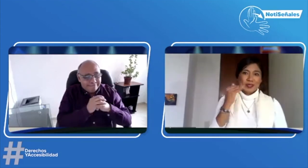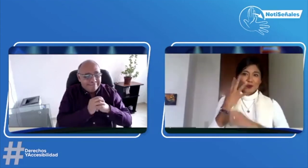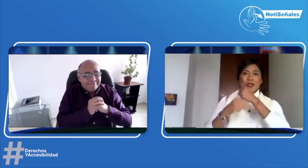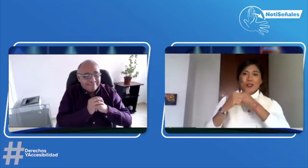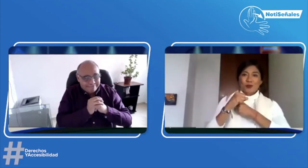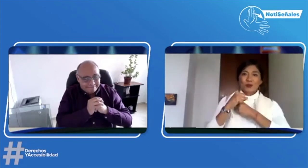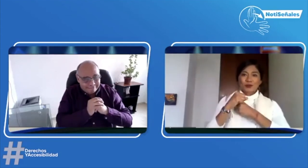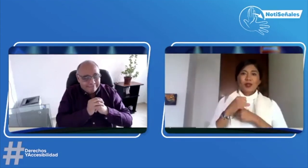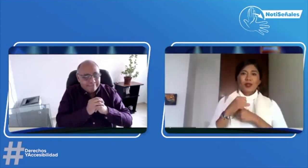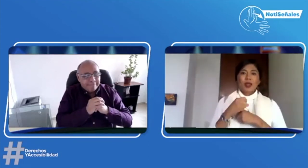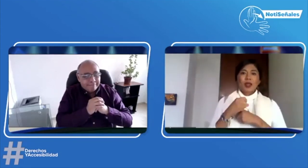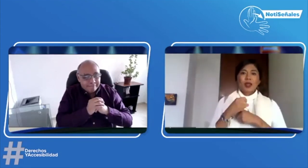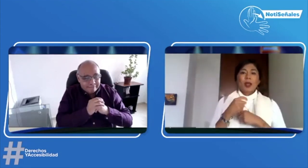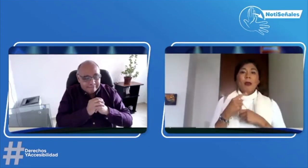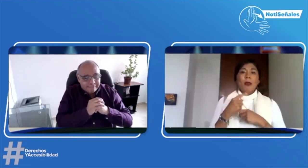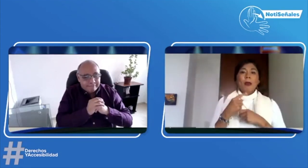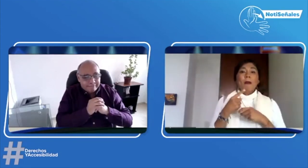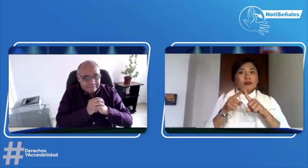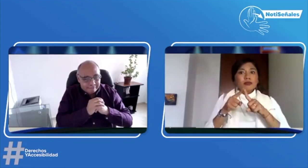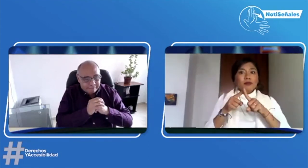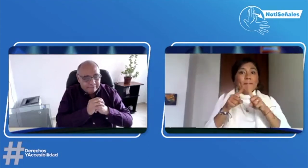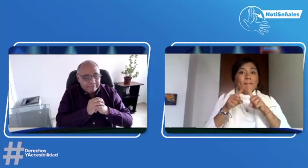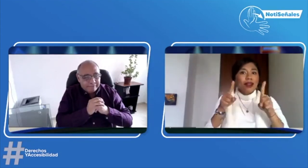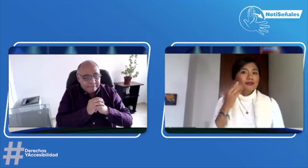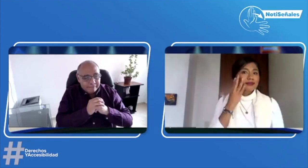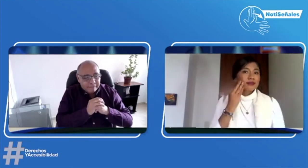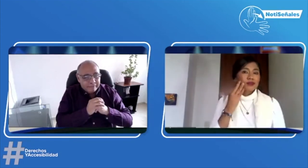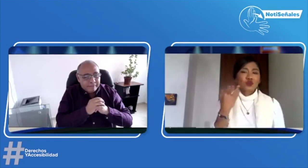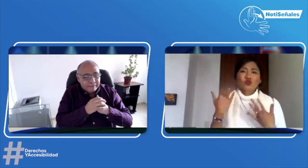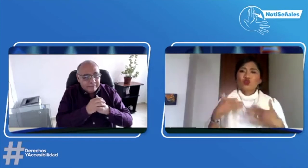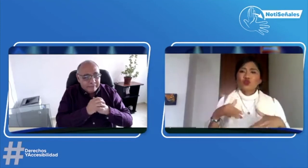Sí. Y ya pues con esa experiencia es muy complicado.